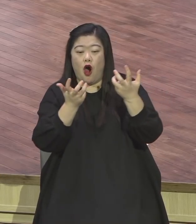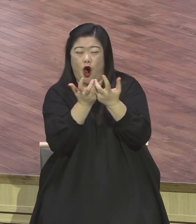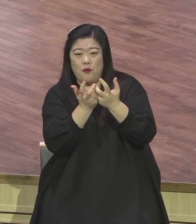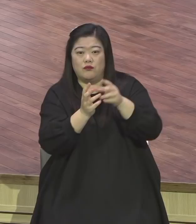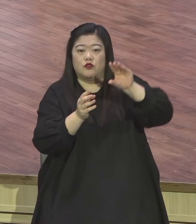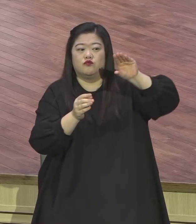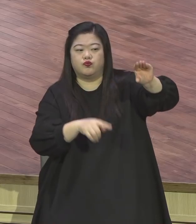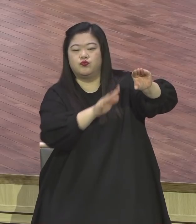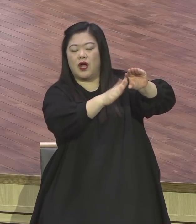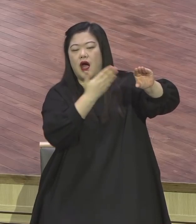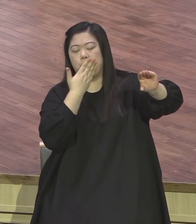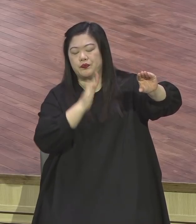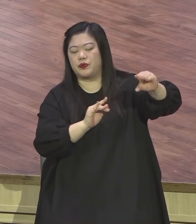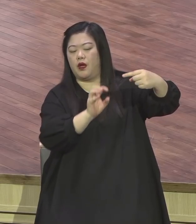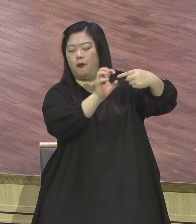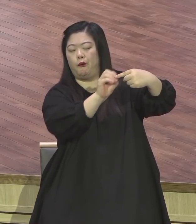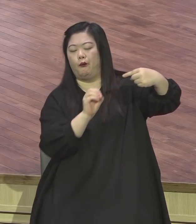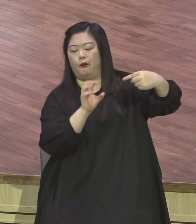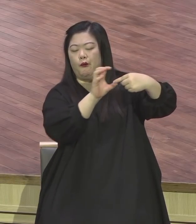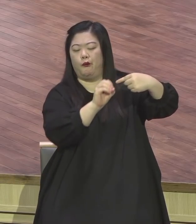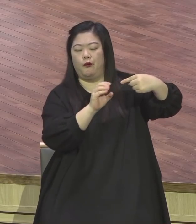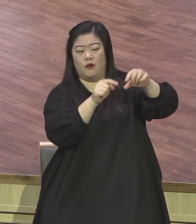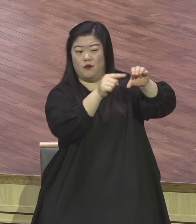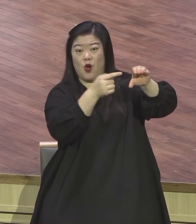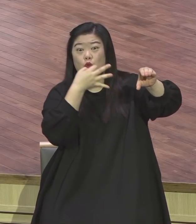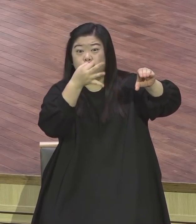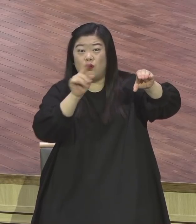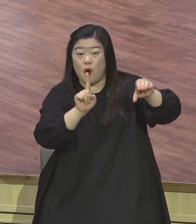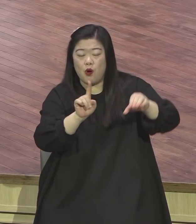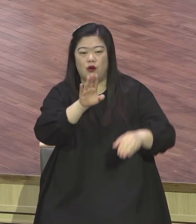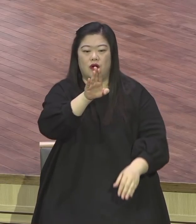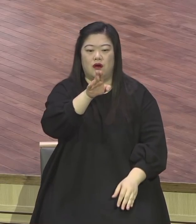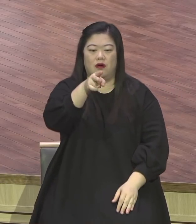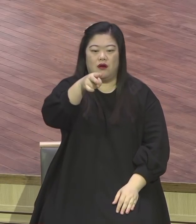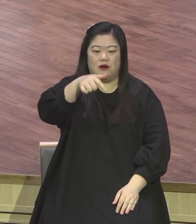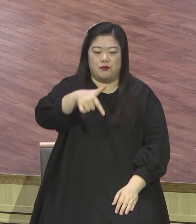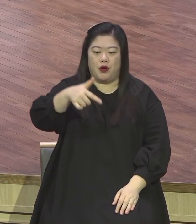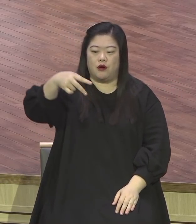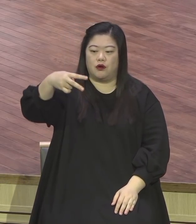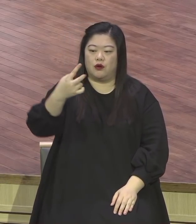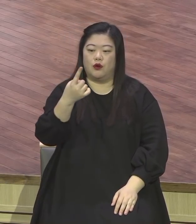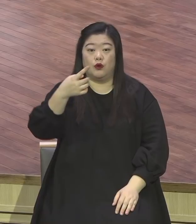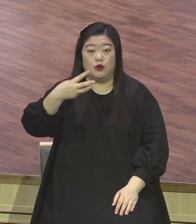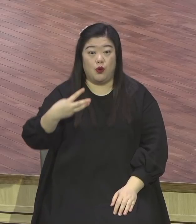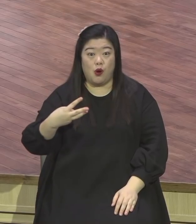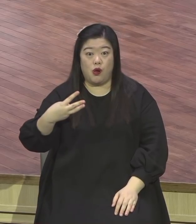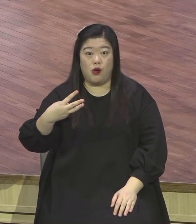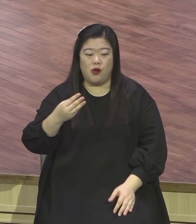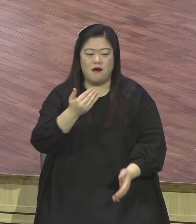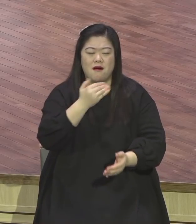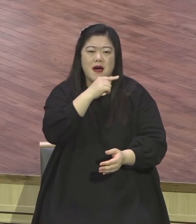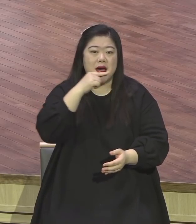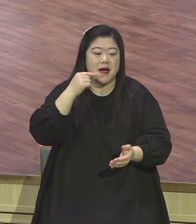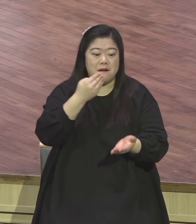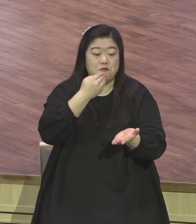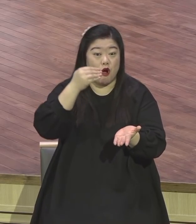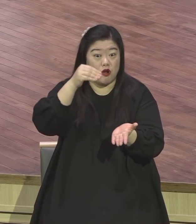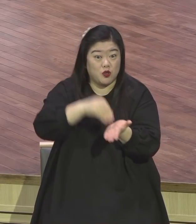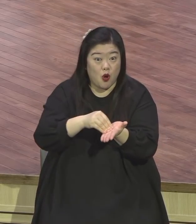벽돌식품이라고 하는데 문제는 이렇게 얼려놓은 음식에는 식중독 걸리게